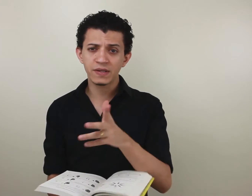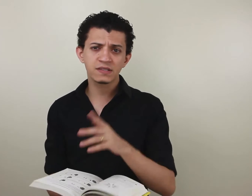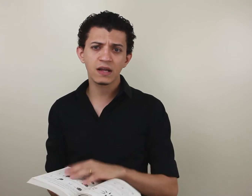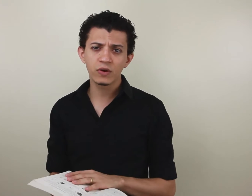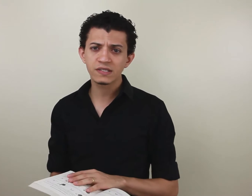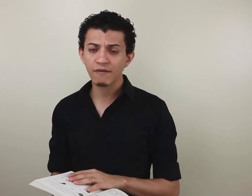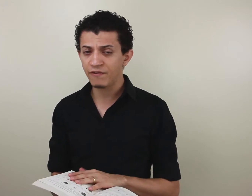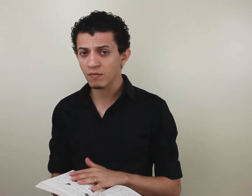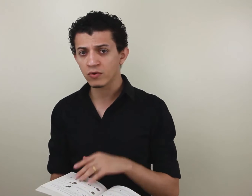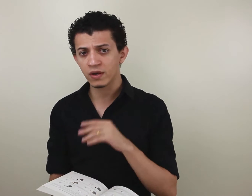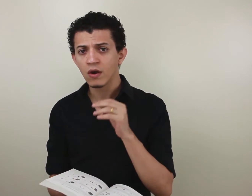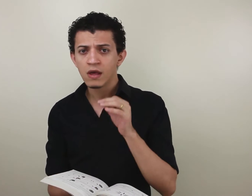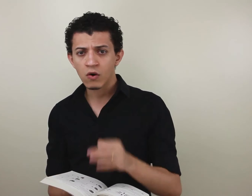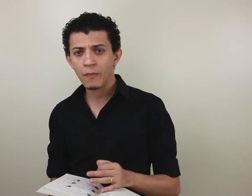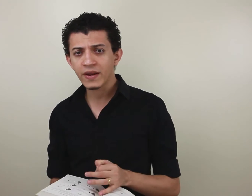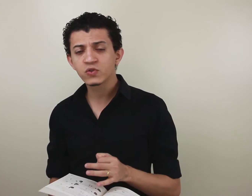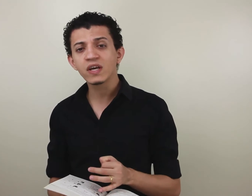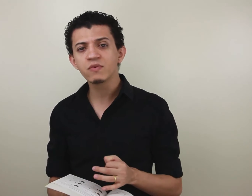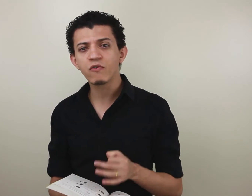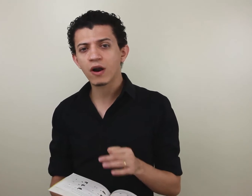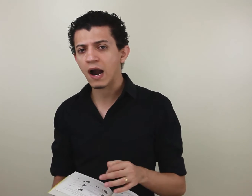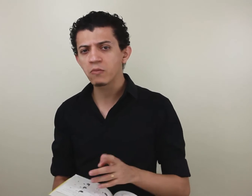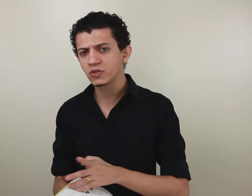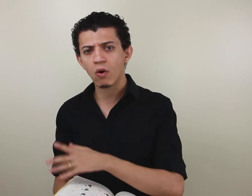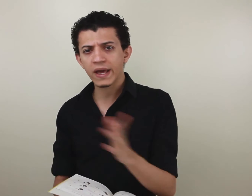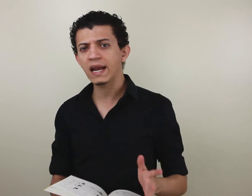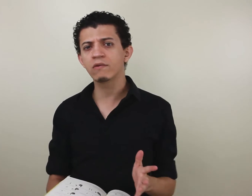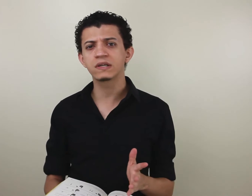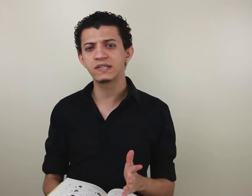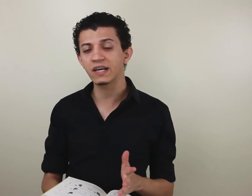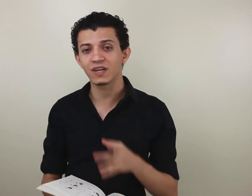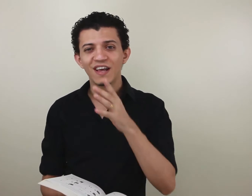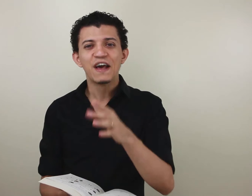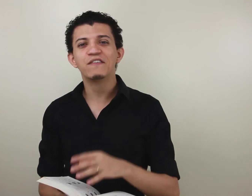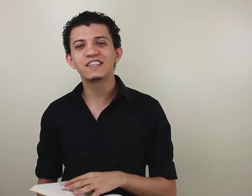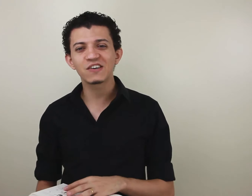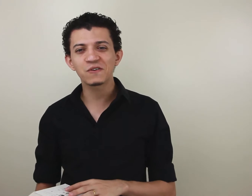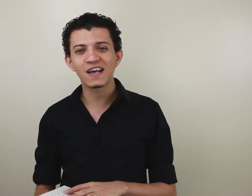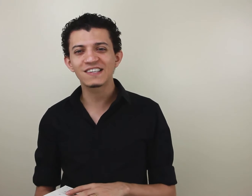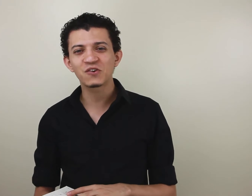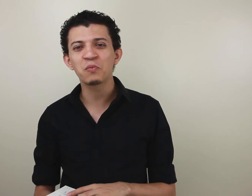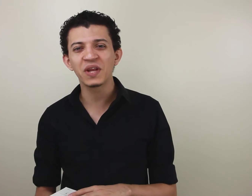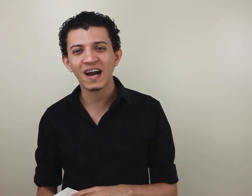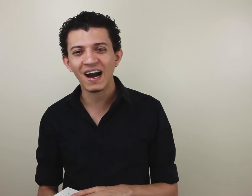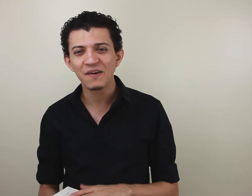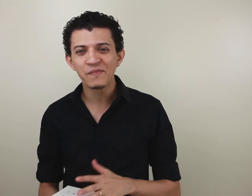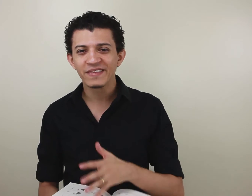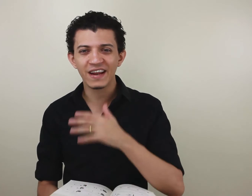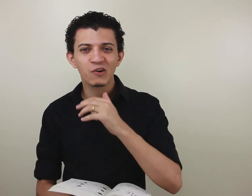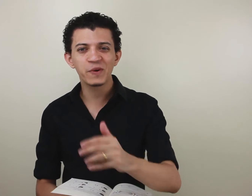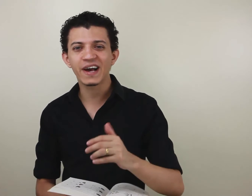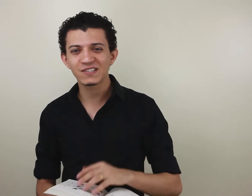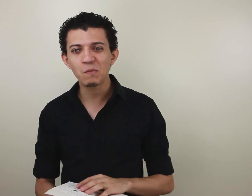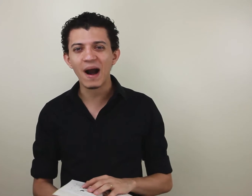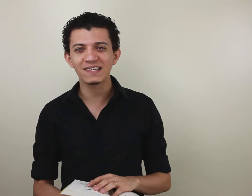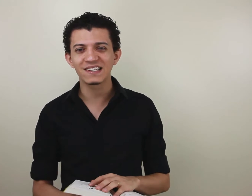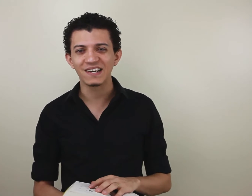pesquisadores que afirmam que, com apenas 2 mil vocábulos de qualquer língua que seja, você já consegue se comunicar, tendo a comunicação básica.